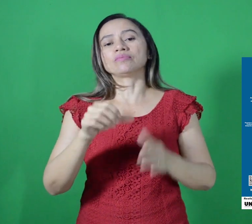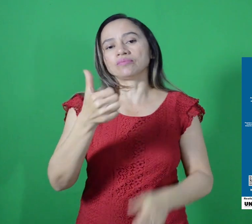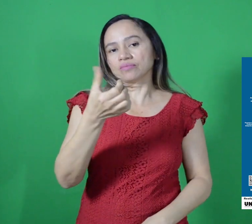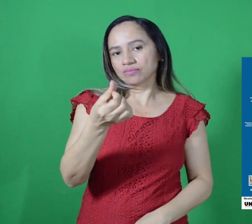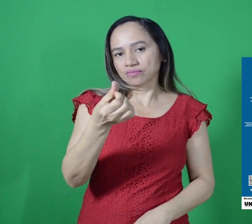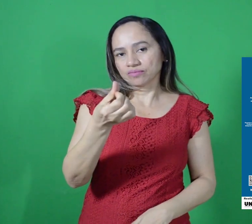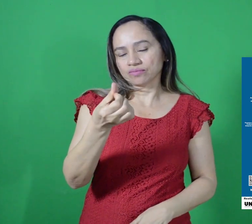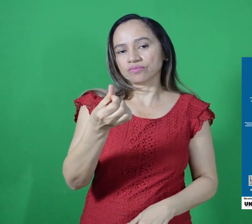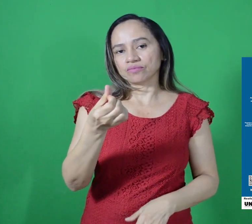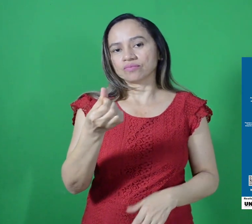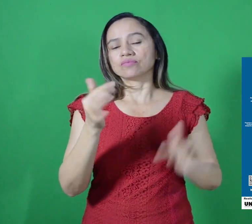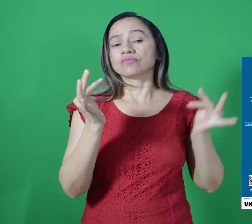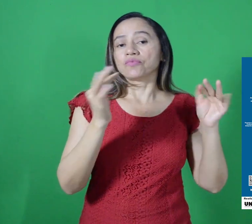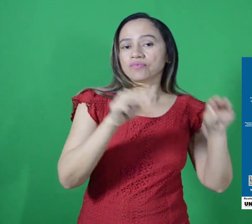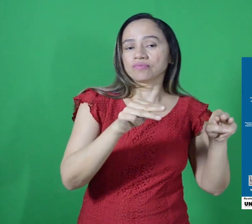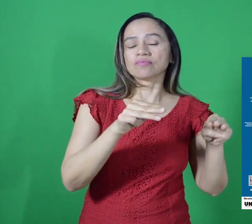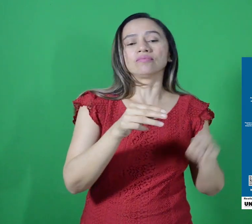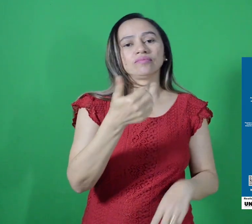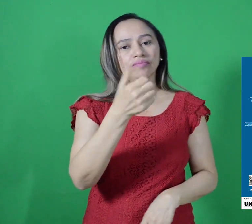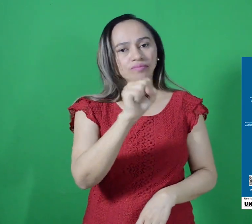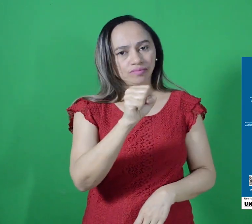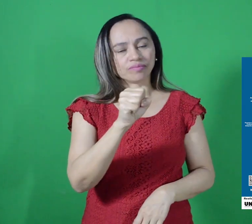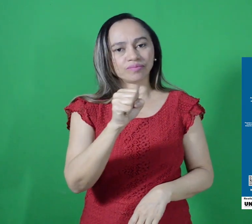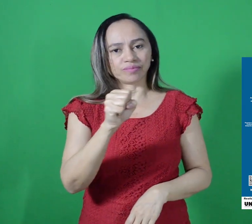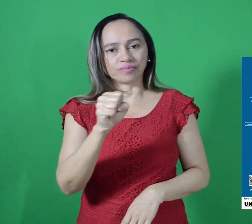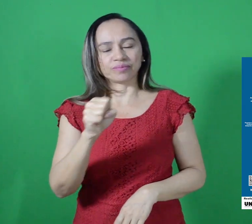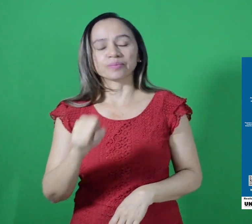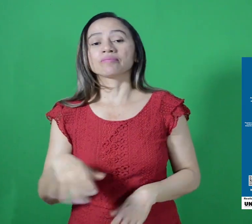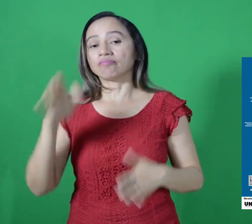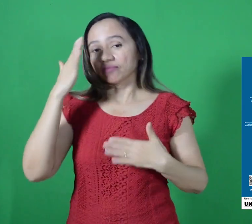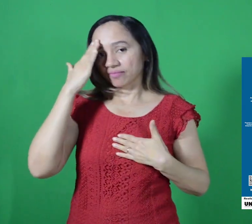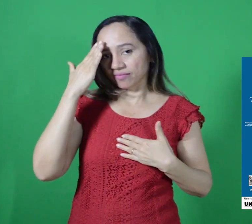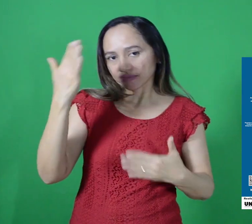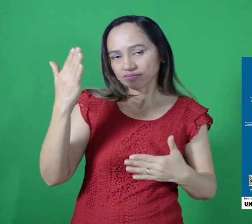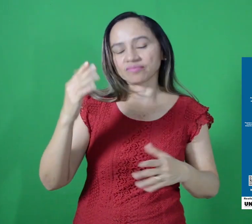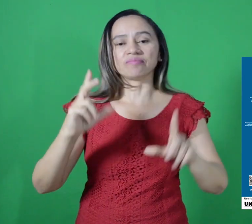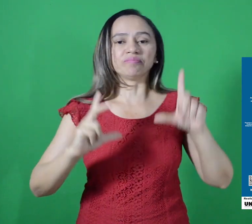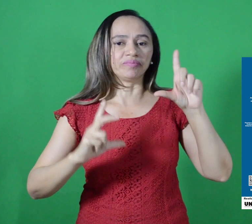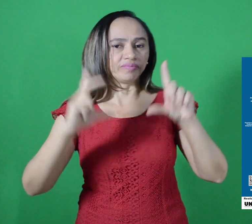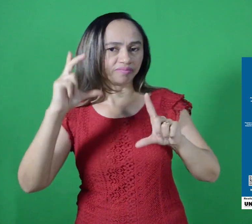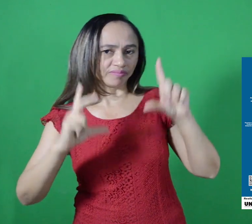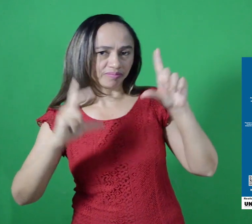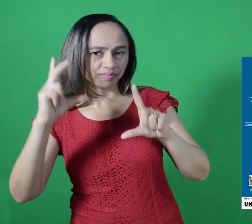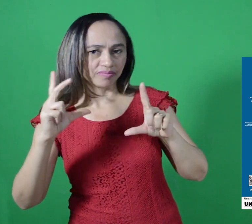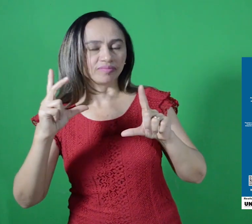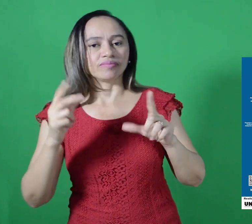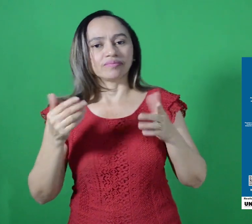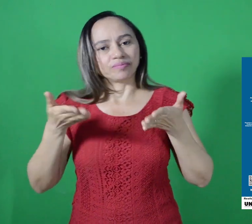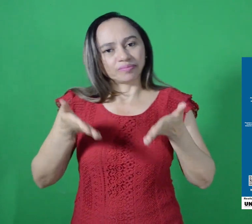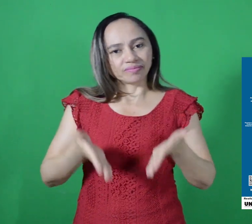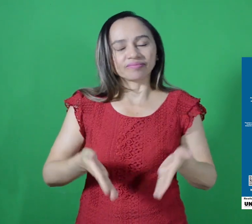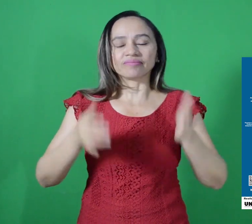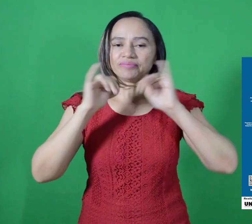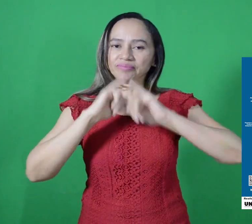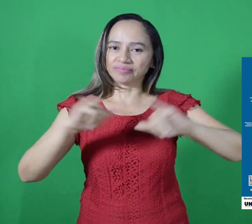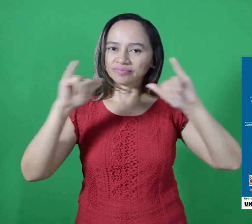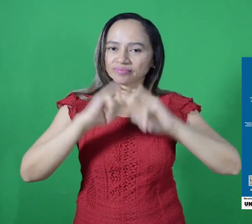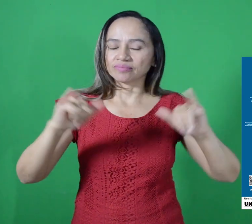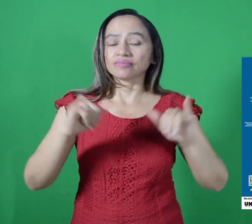atividades ocorrerão no horário, das 16 às 18 horas. Agradecemos a oportunidade